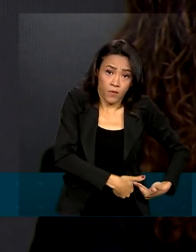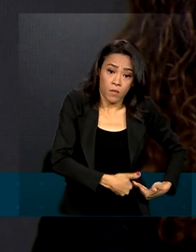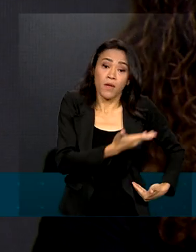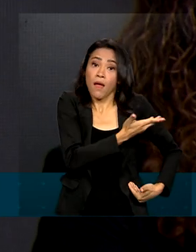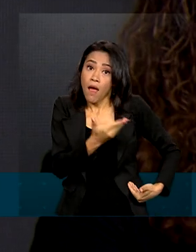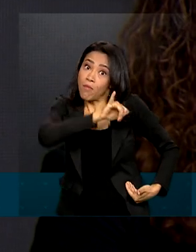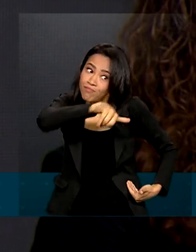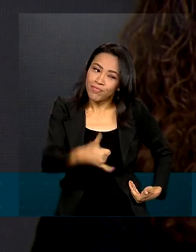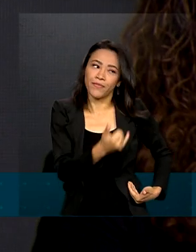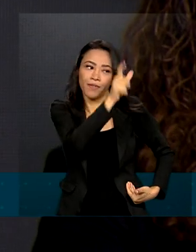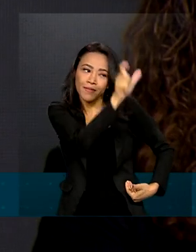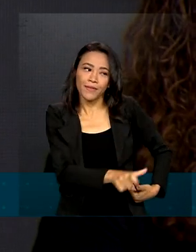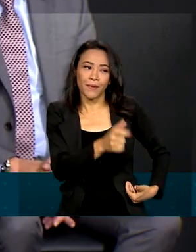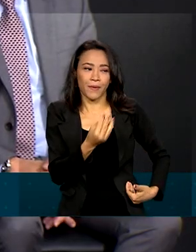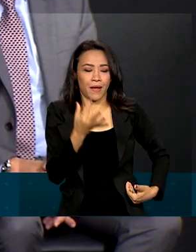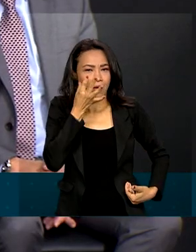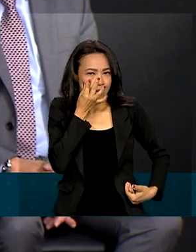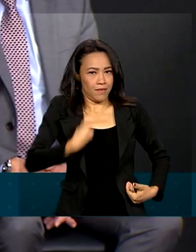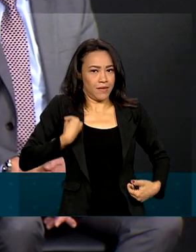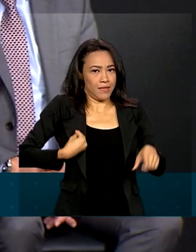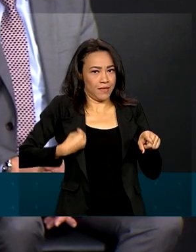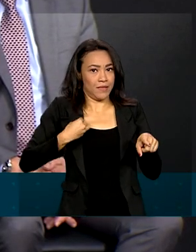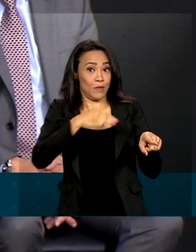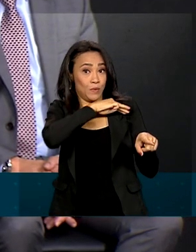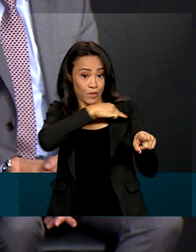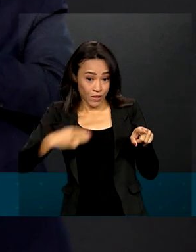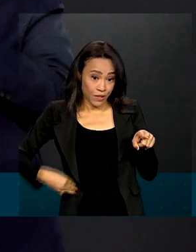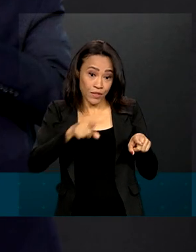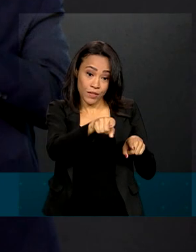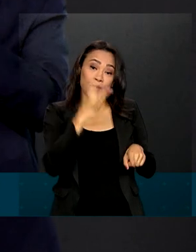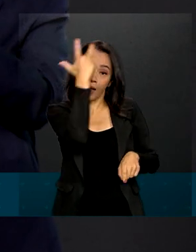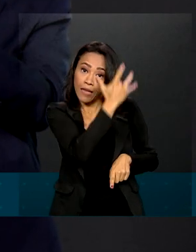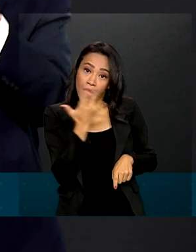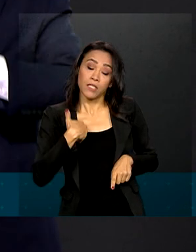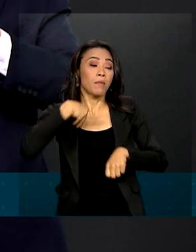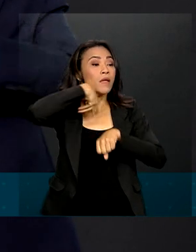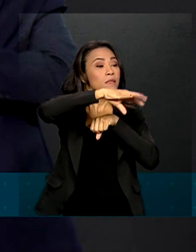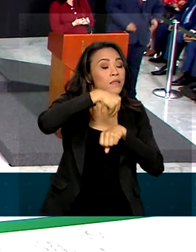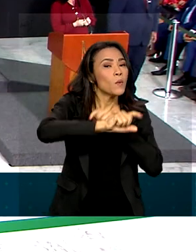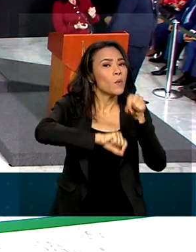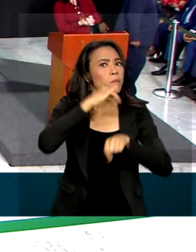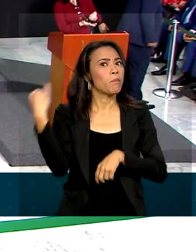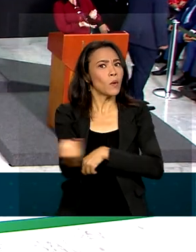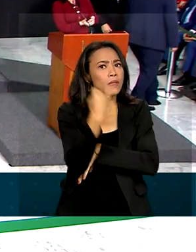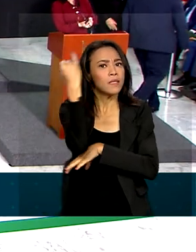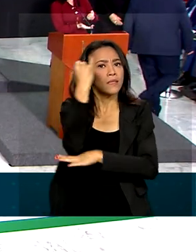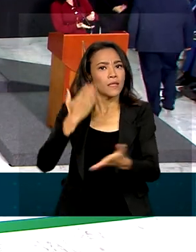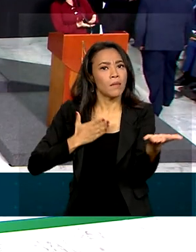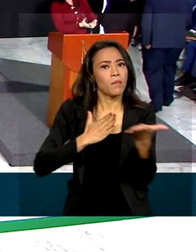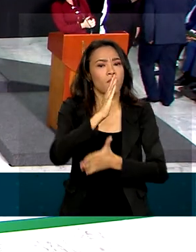aproveitou a presença do ministro da Fazenda, Fernando Haddad, na solenidade para falar da importância da aprovação